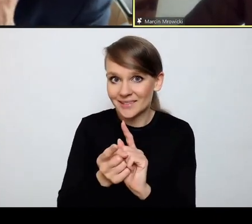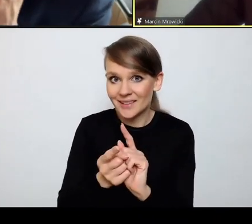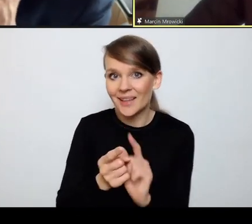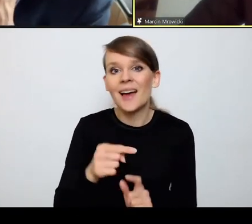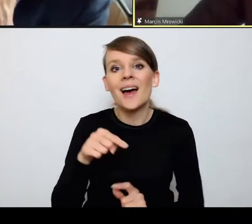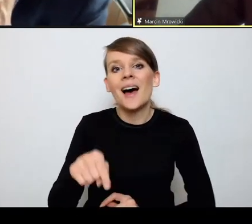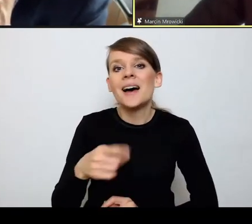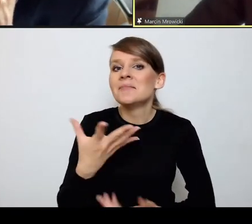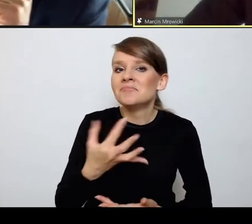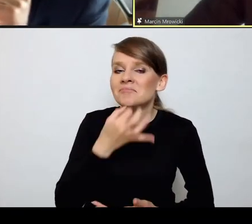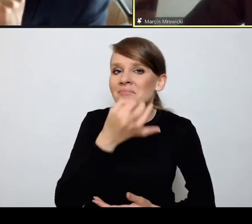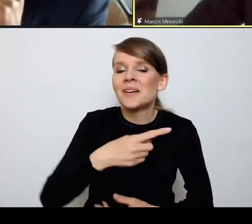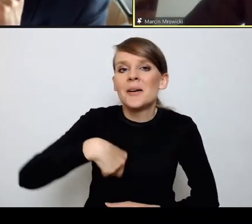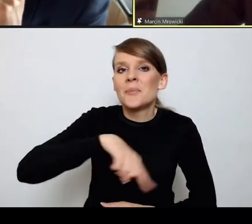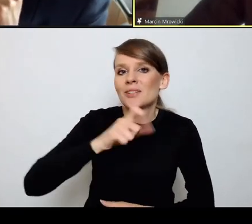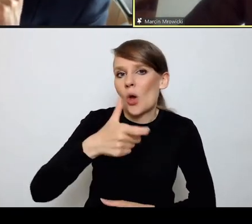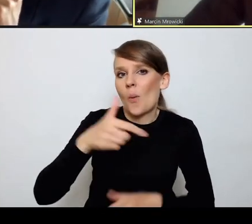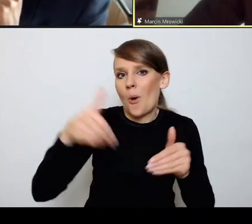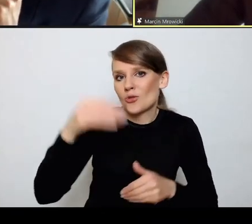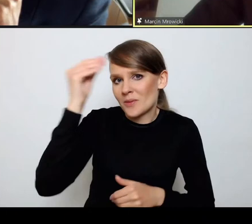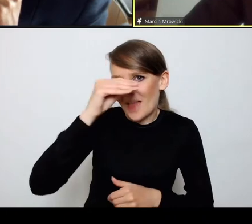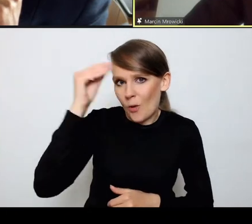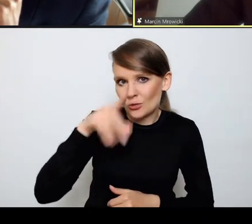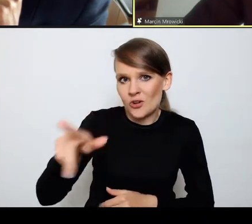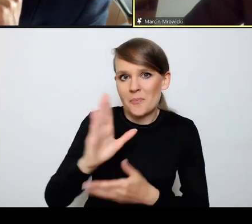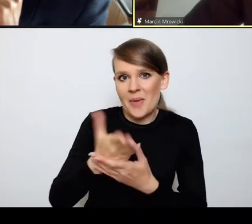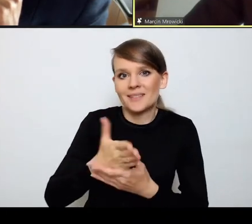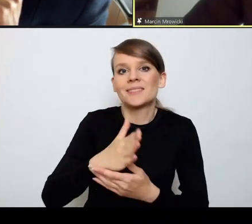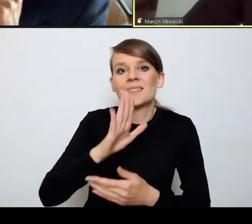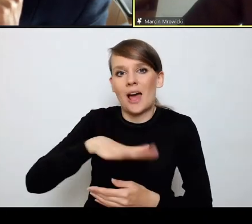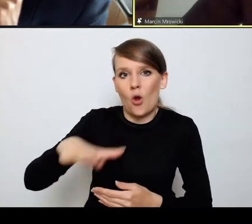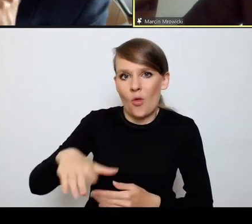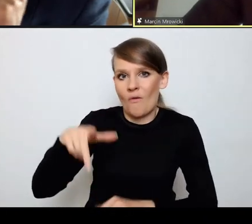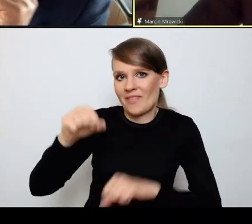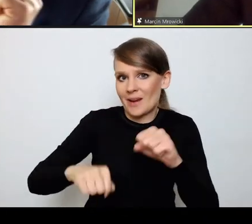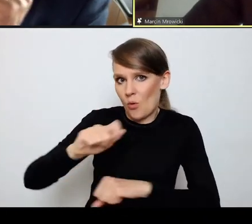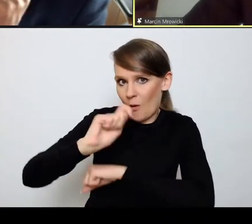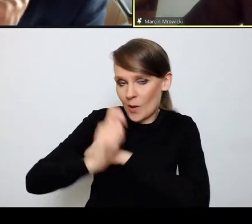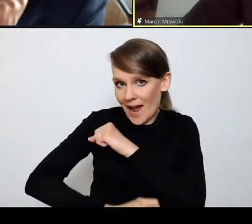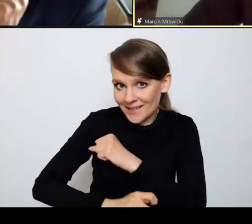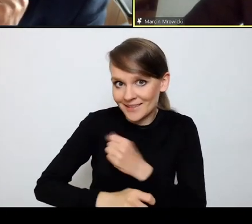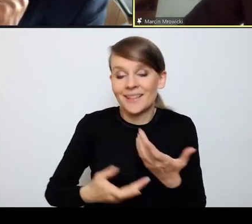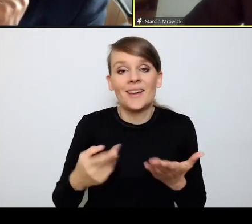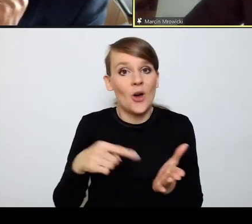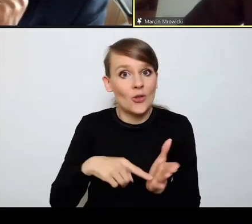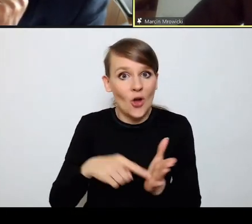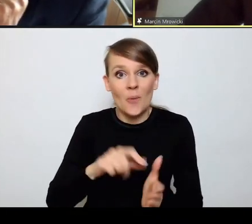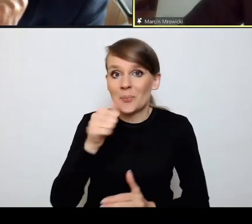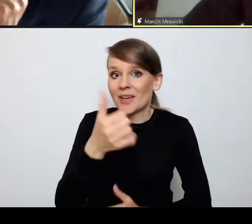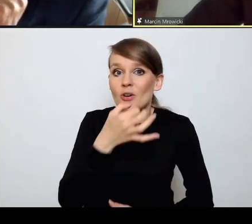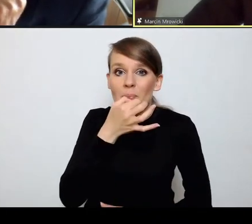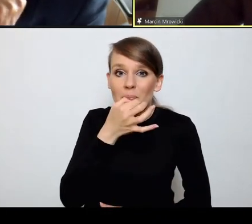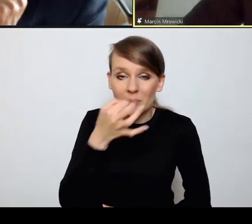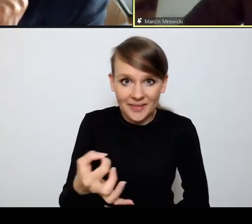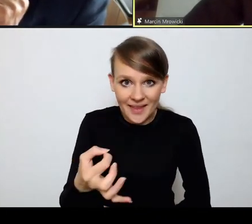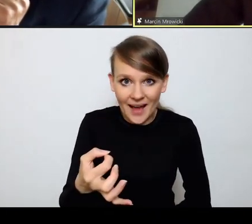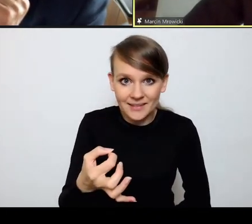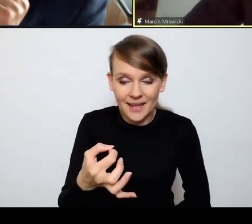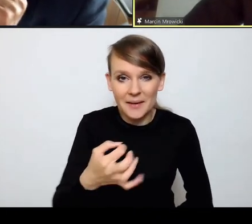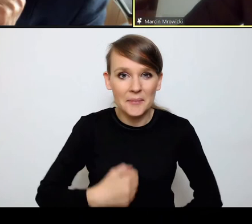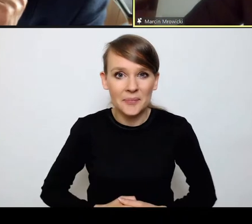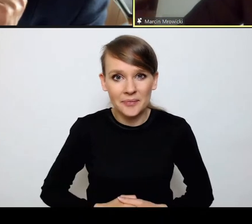możemy się nauczyć od Międzynarodowego Trybunału Karnego, to pierwsze pytanie w tym zakresie chciałbym postawić,